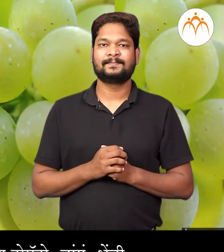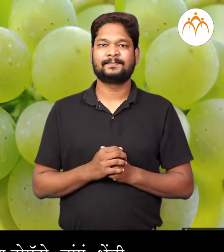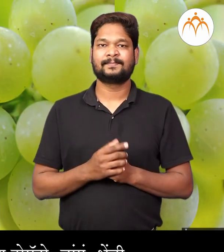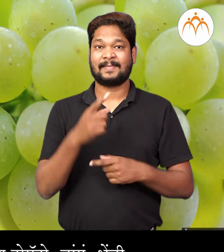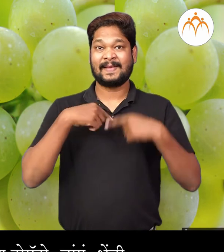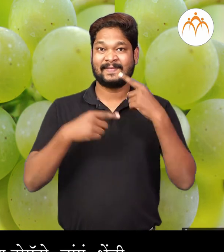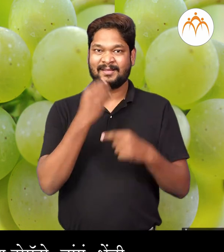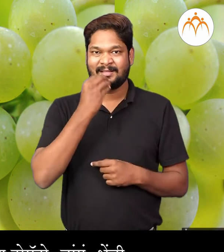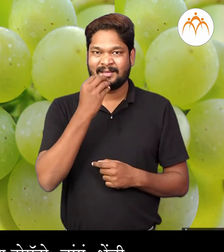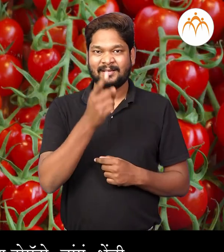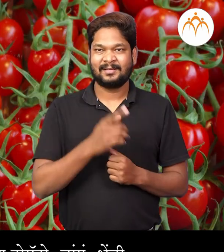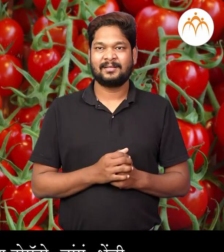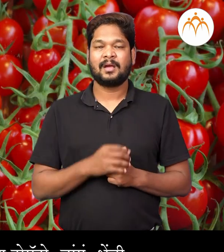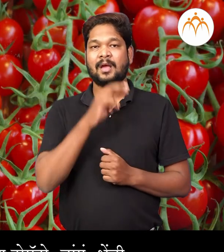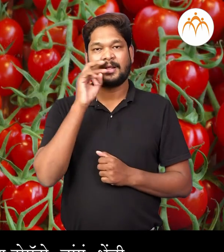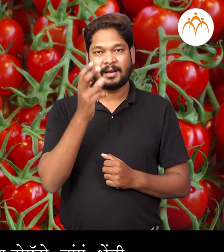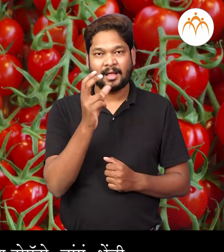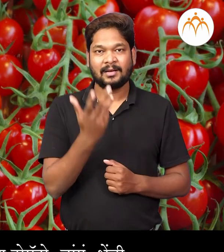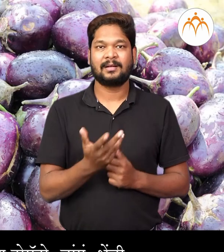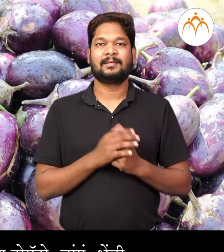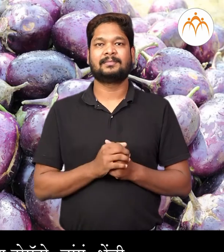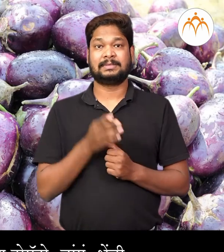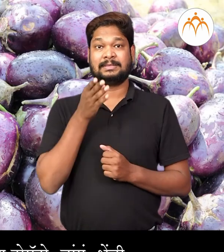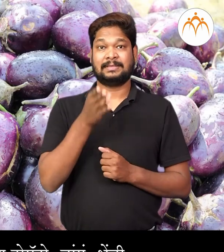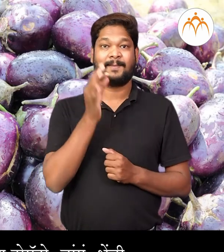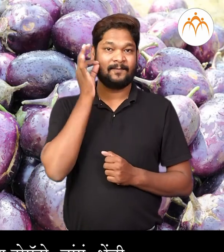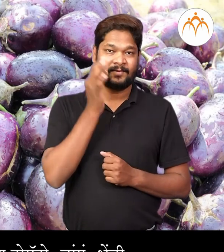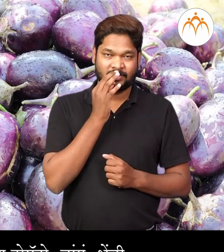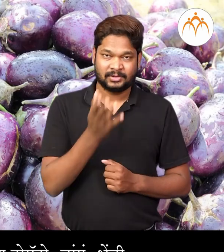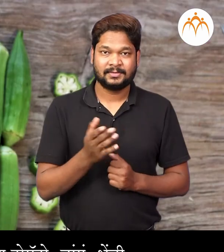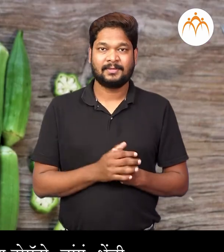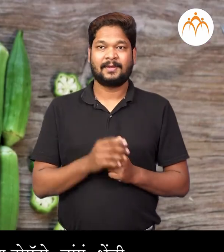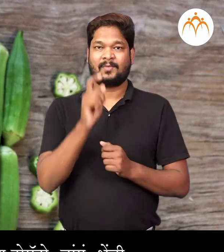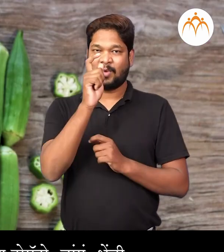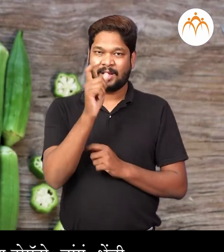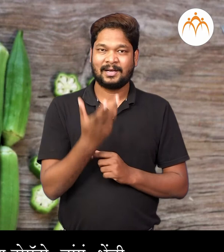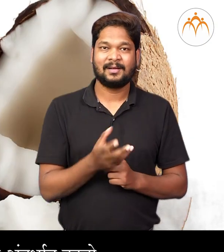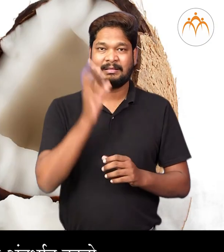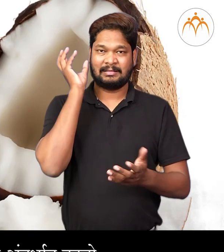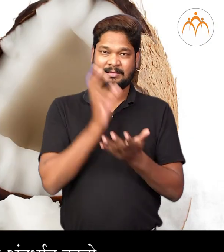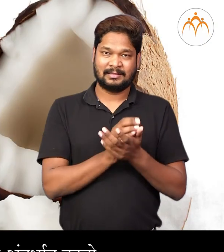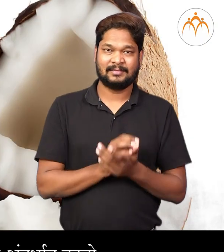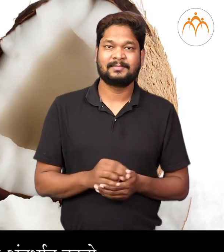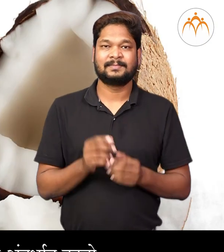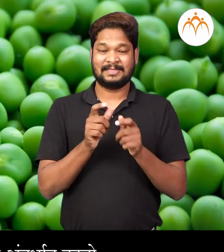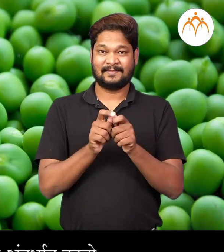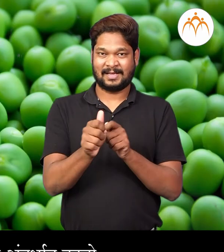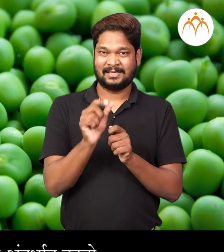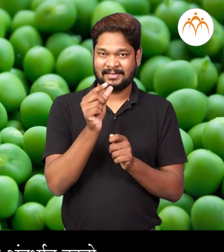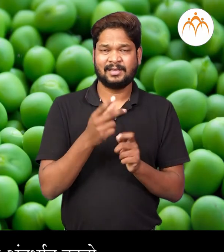आपले आहरात आपन टोमेटो, वांगी, भेंडी, नारण,